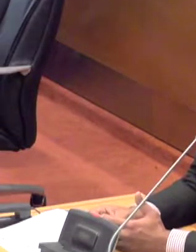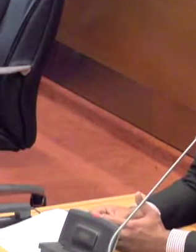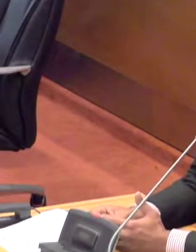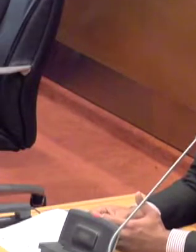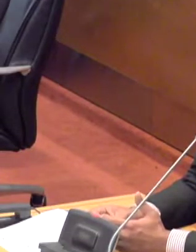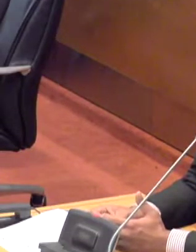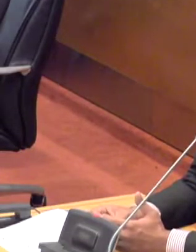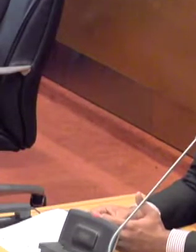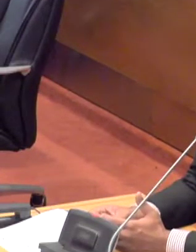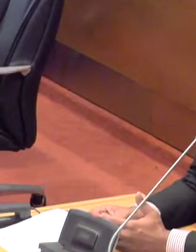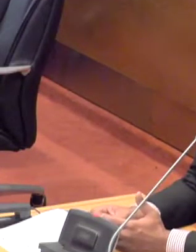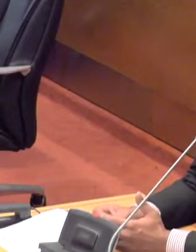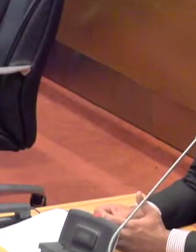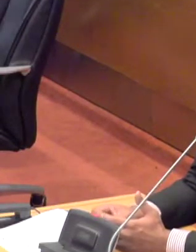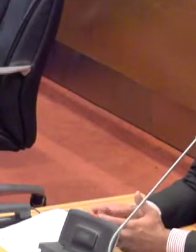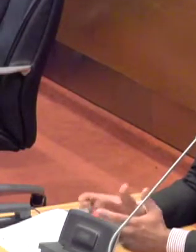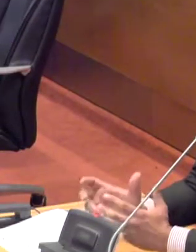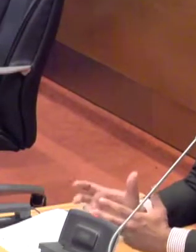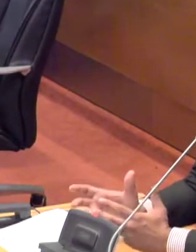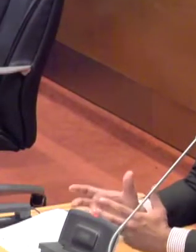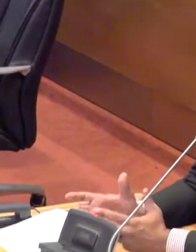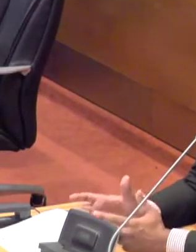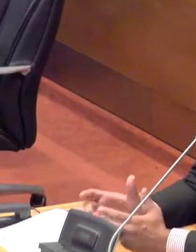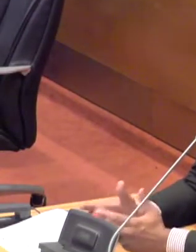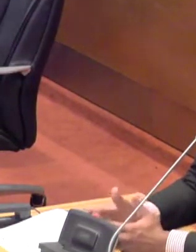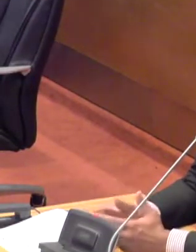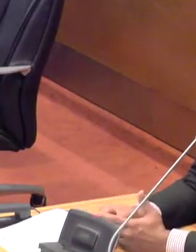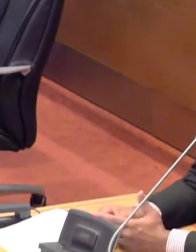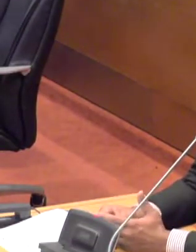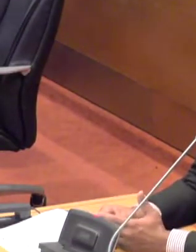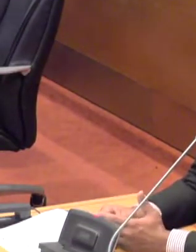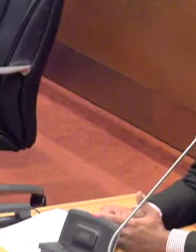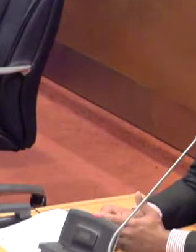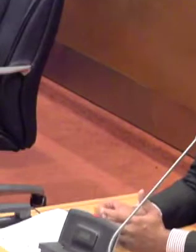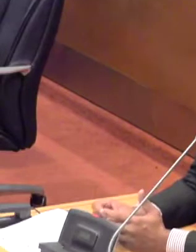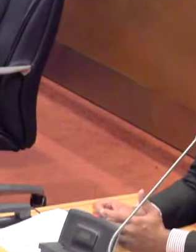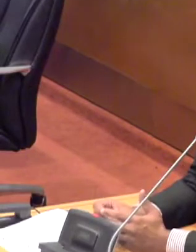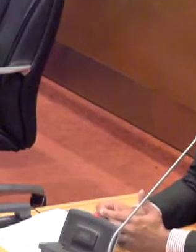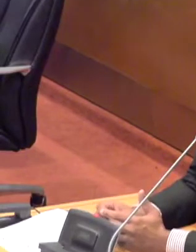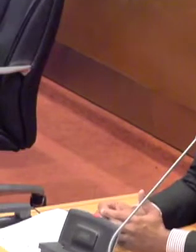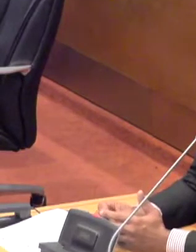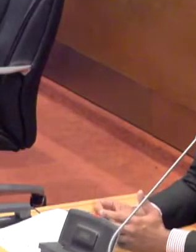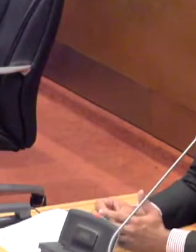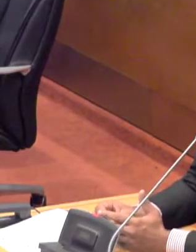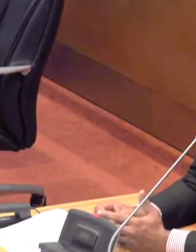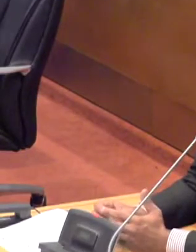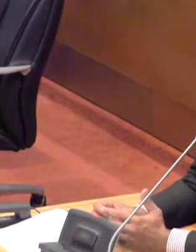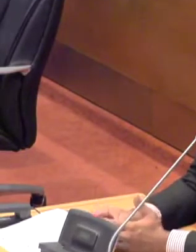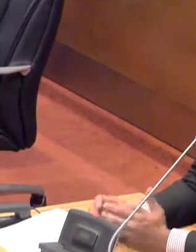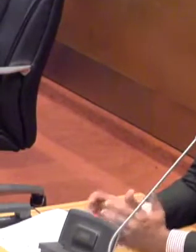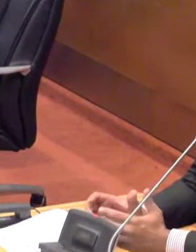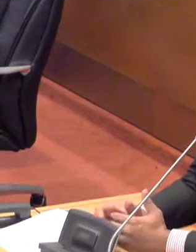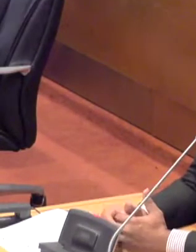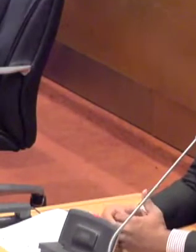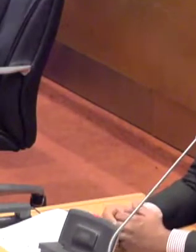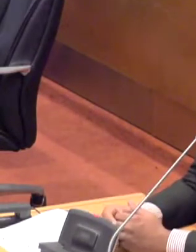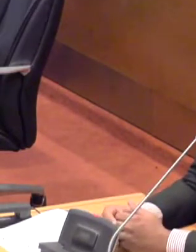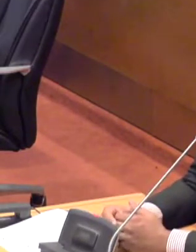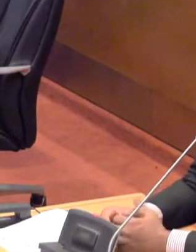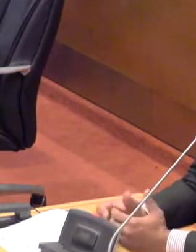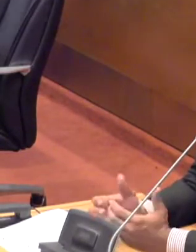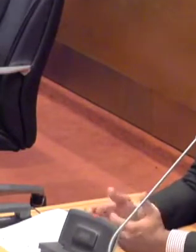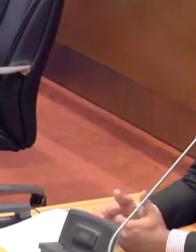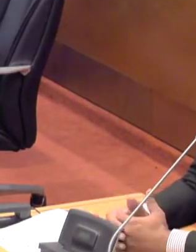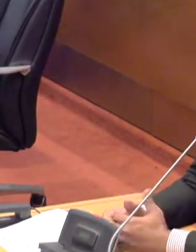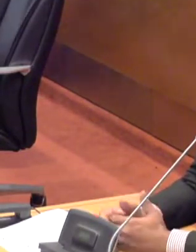ela foi o fortalecimento, acho que, da democracia no estado do Maranhão. Mas, acima de tudo, foi uma vitória do povo maranhense.